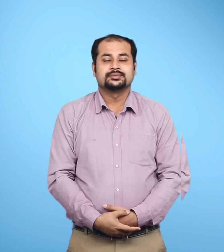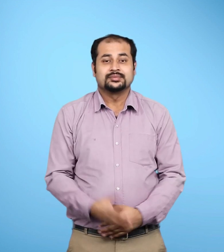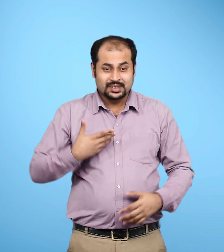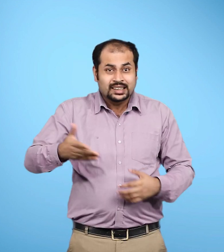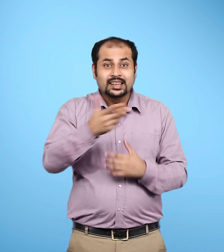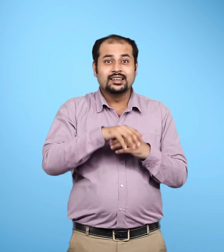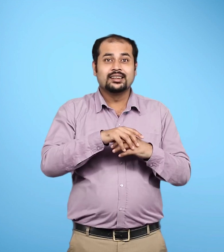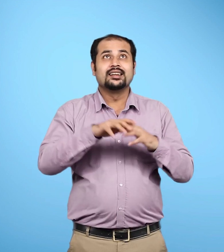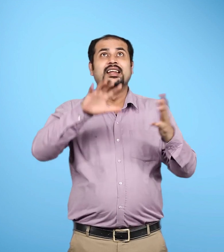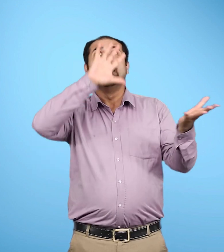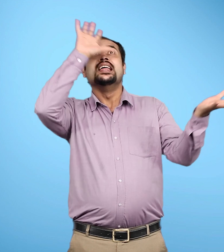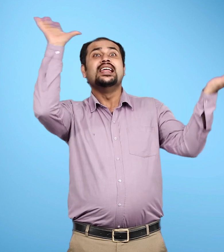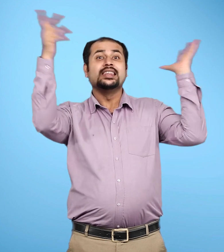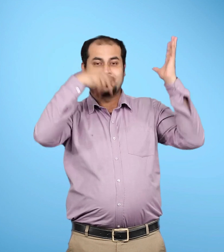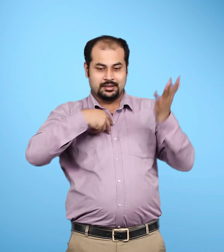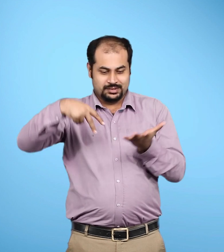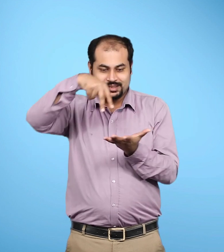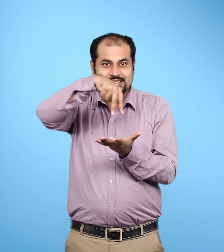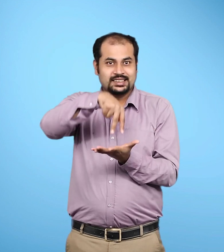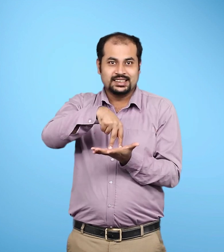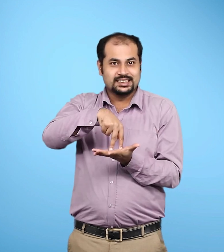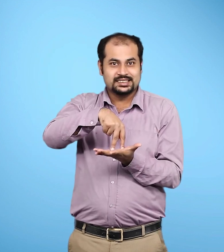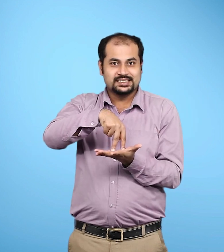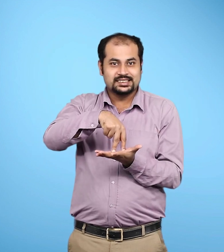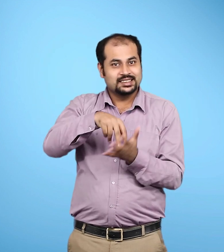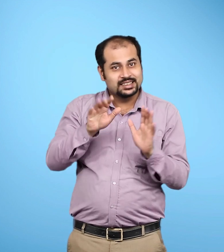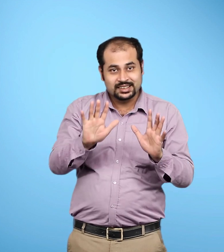आप प्रिथ्वी पर हैं तथा प्रिथ्वी सौर मंडल का एक भाग है